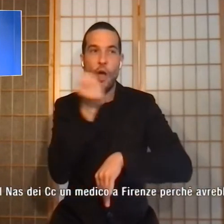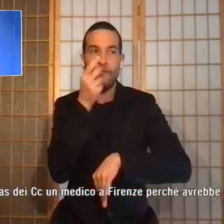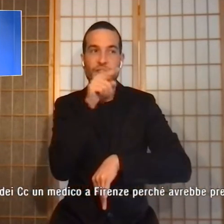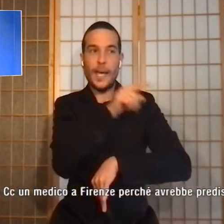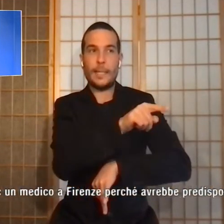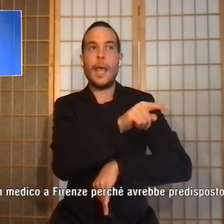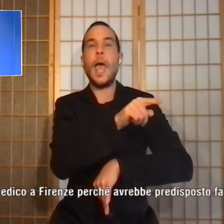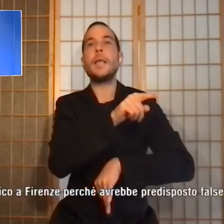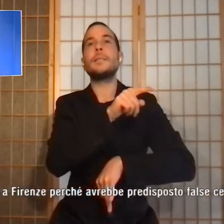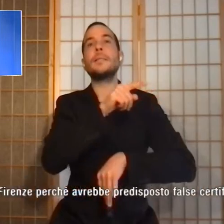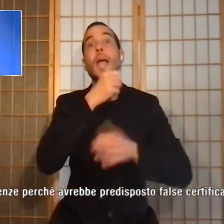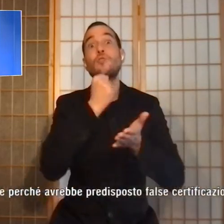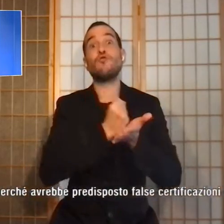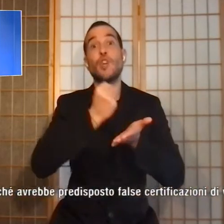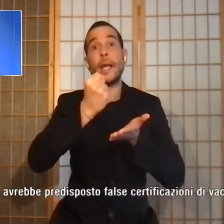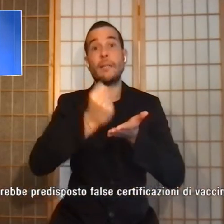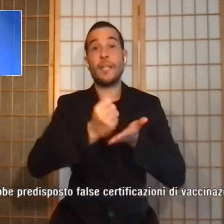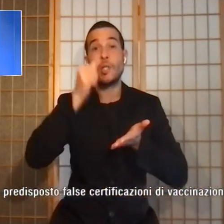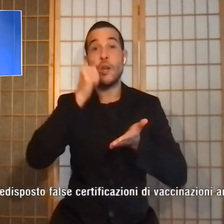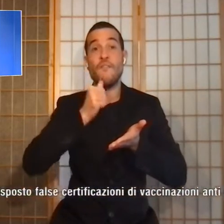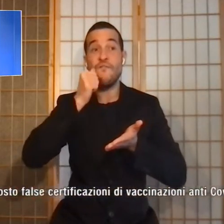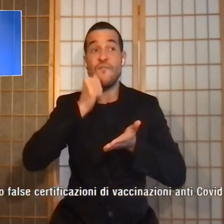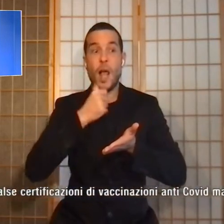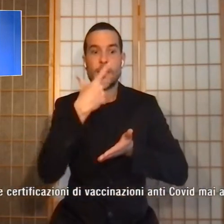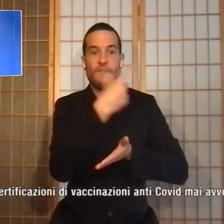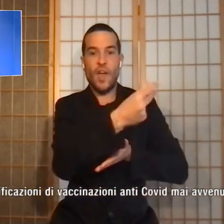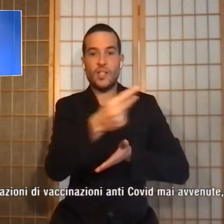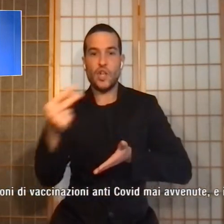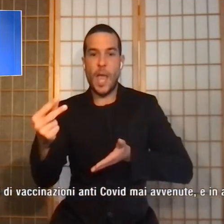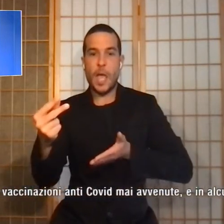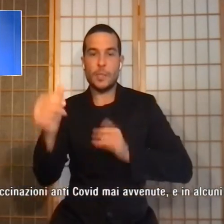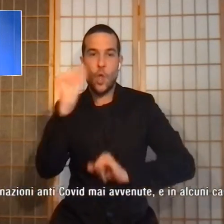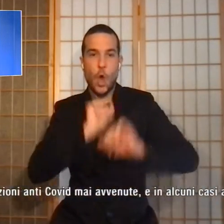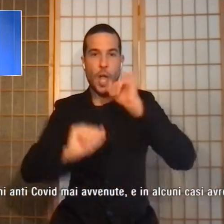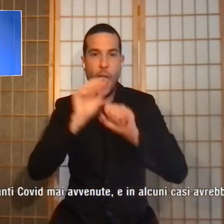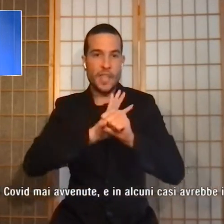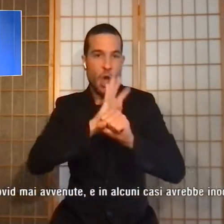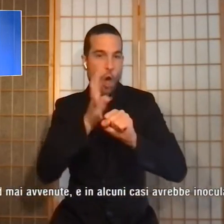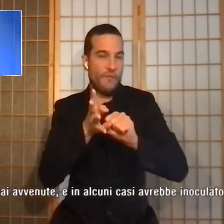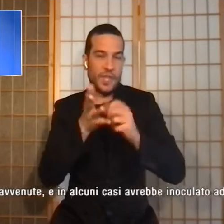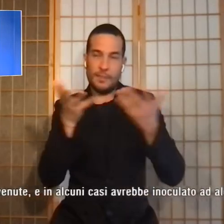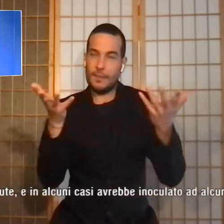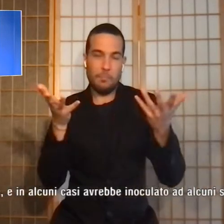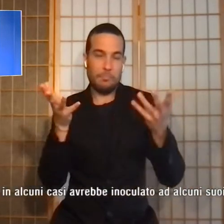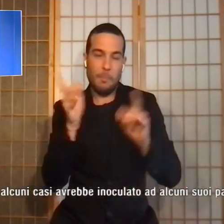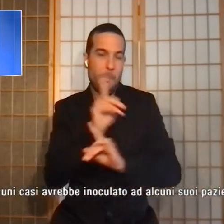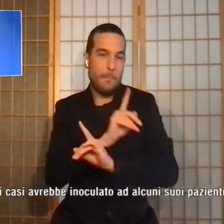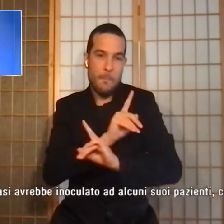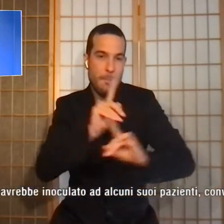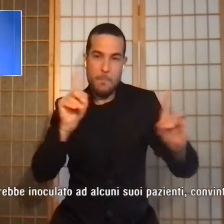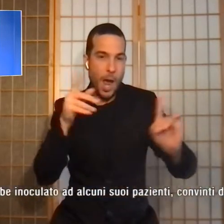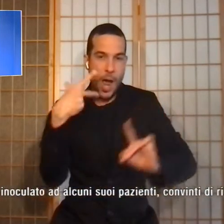certificazioni di vaccinazioni anti-Covid mai avvenute e in alcuni casi